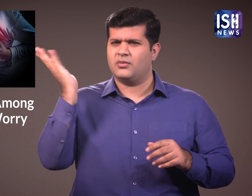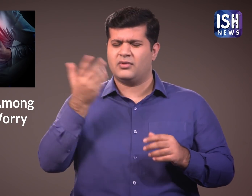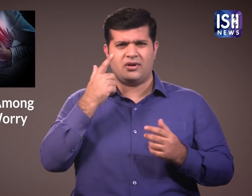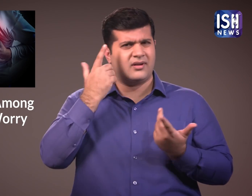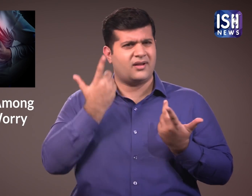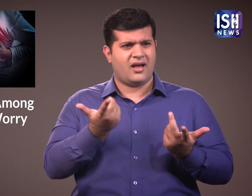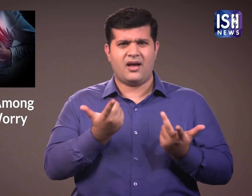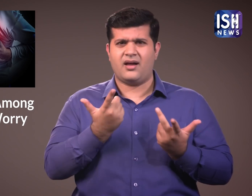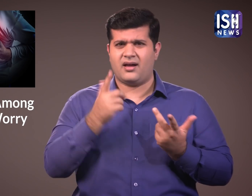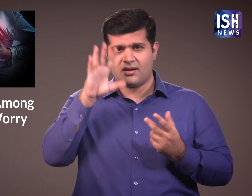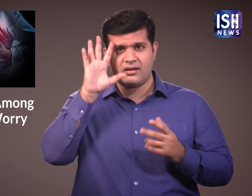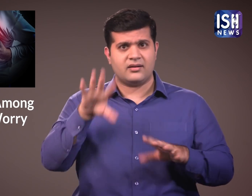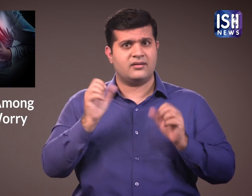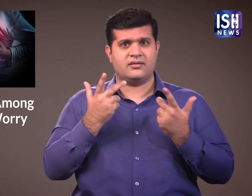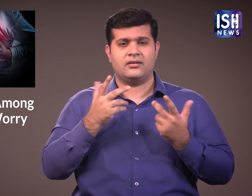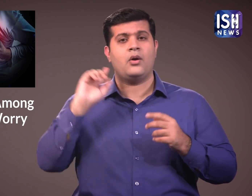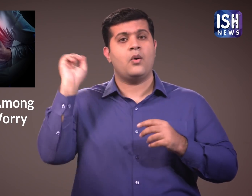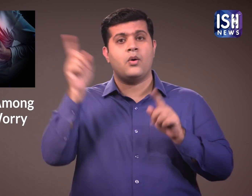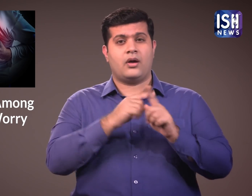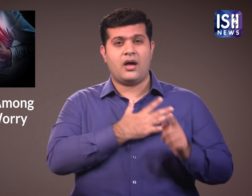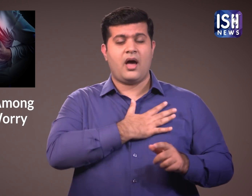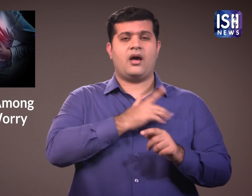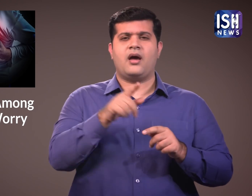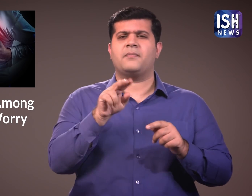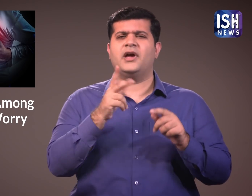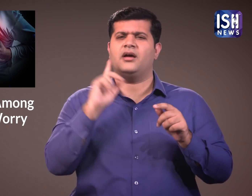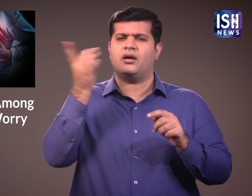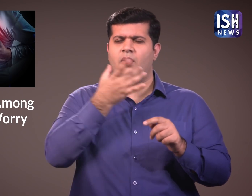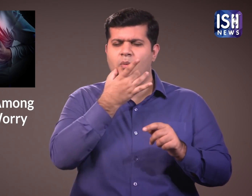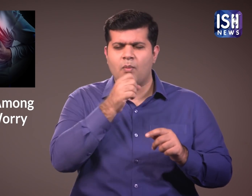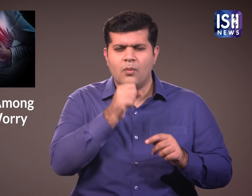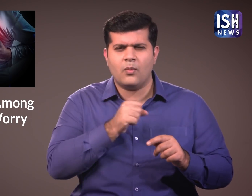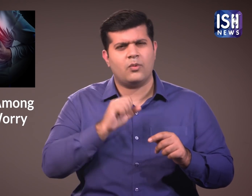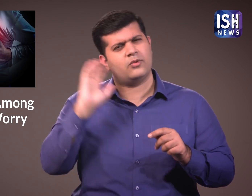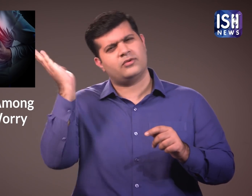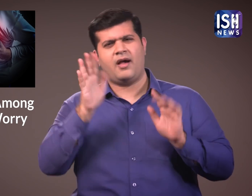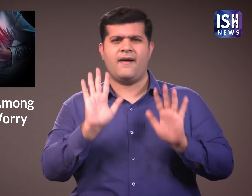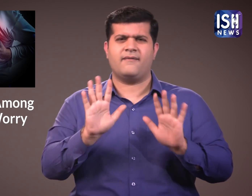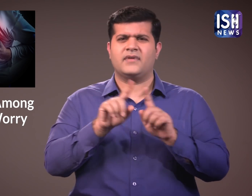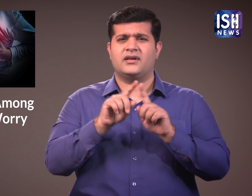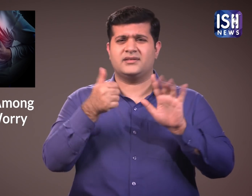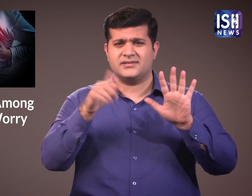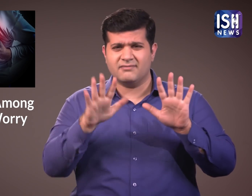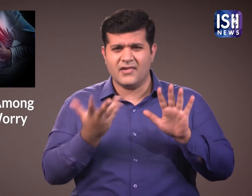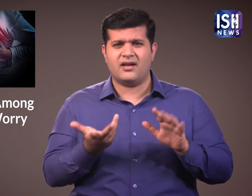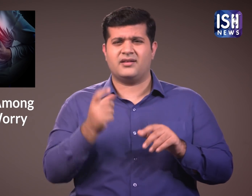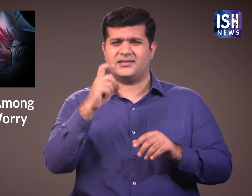इससे लोग समझ नहीं पा रहे है यह आम तौर पर 65 वर्ष से अधिक आयू के लोगों में आम माना जाता है